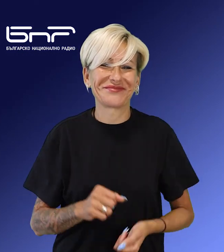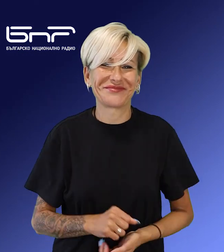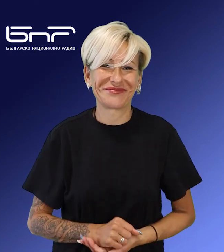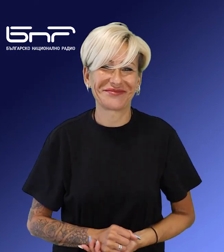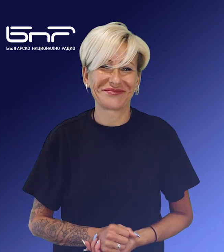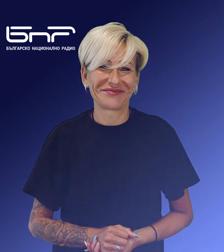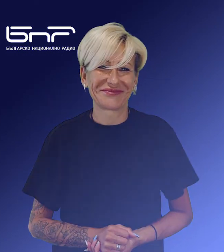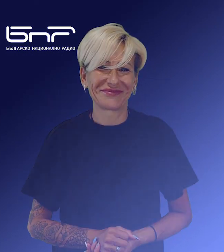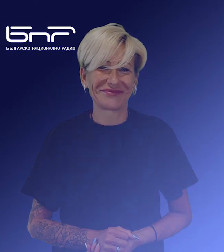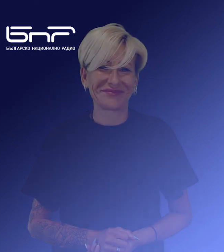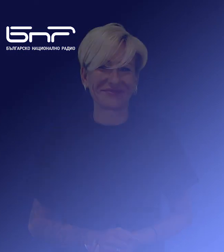електричеството,